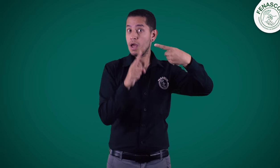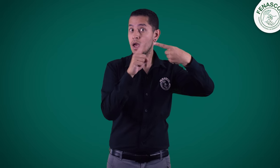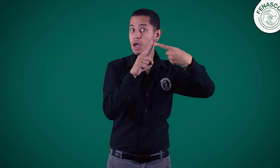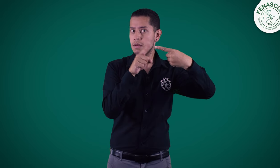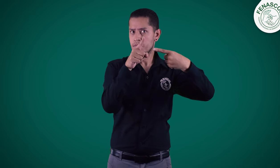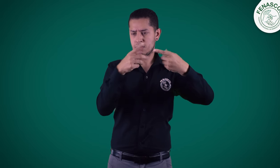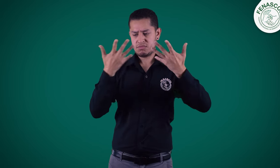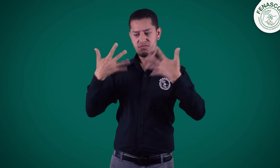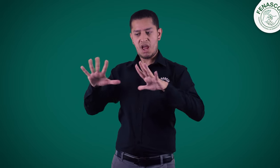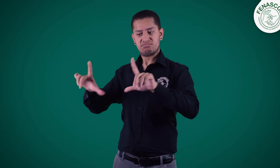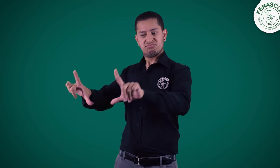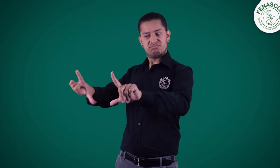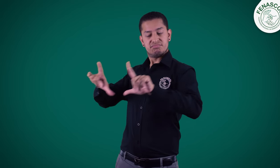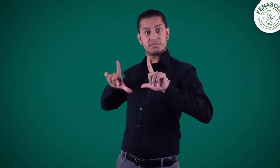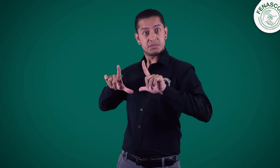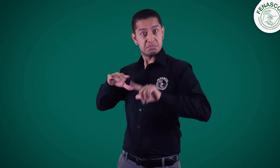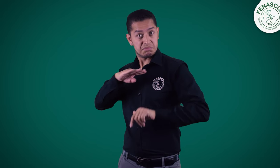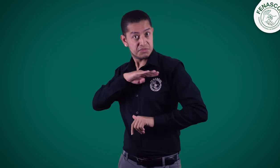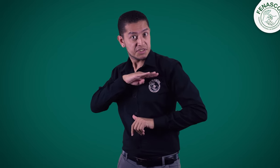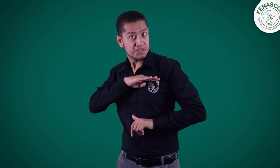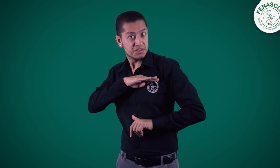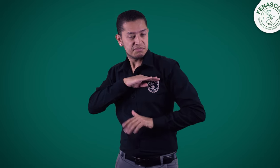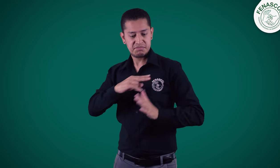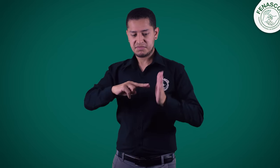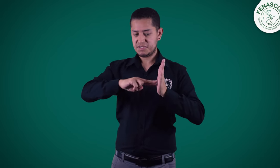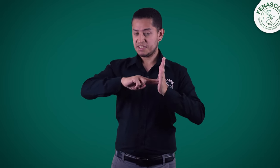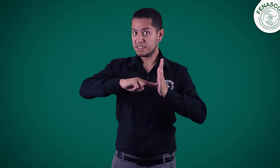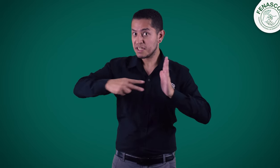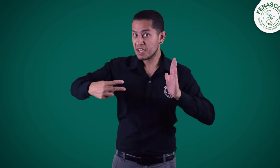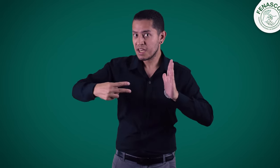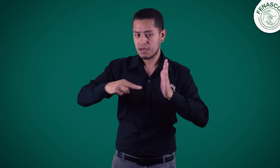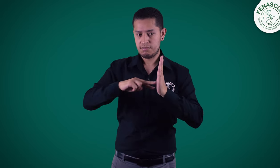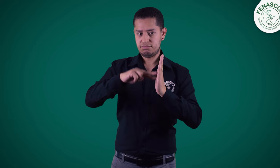en educación básica media, estudiante con título técnico o tecnólogo.